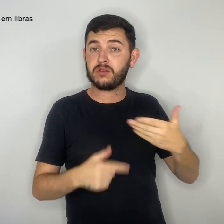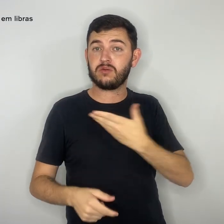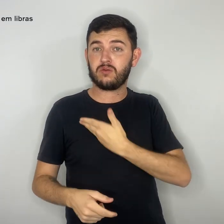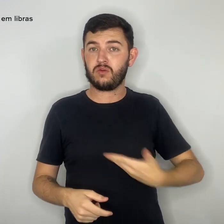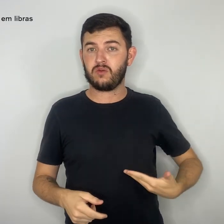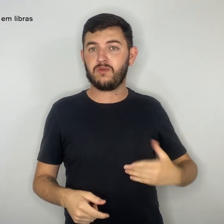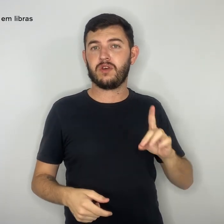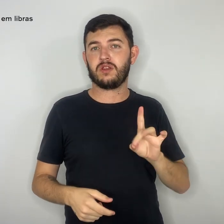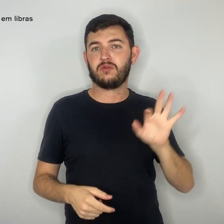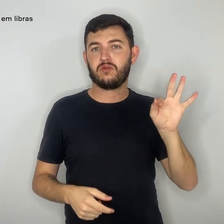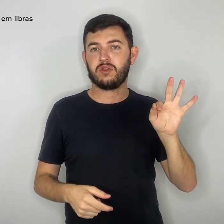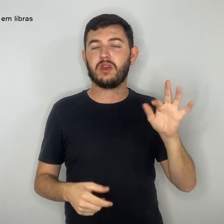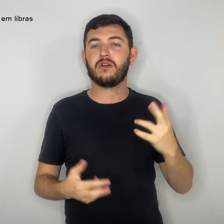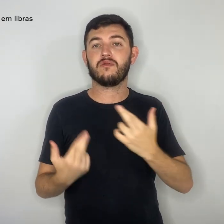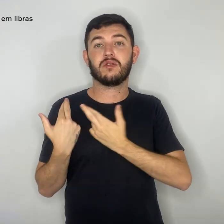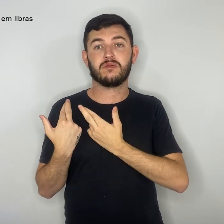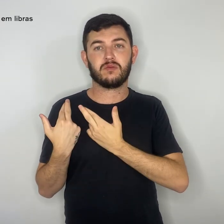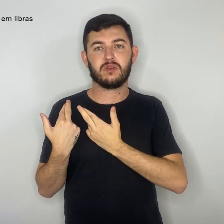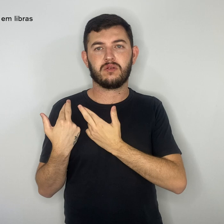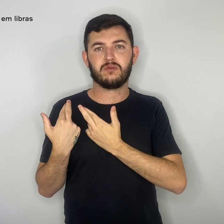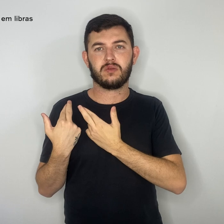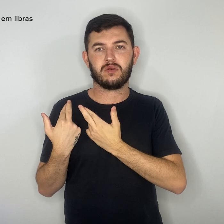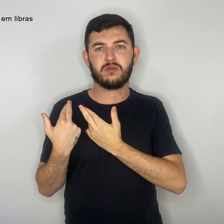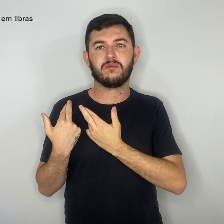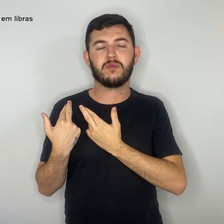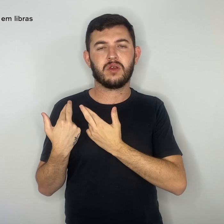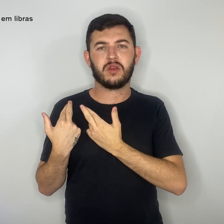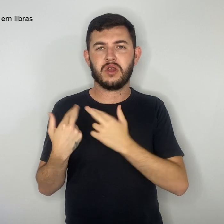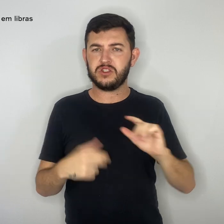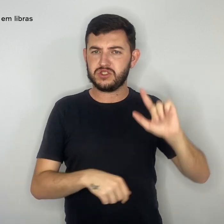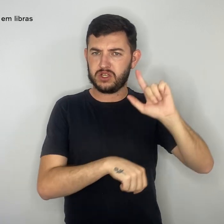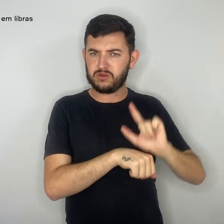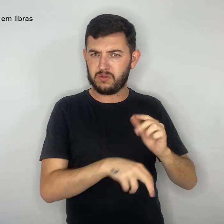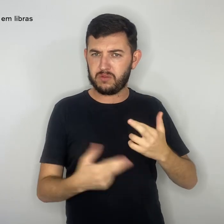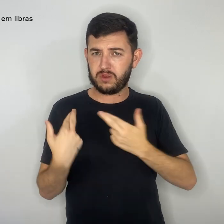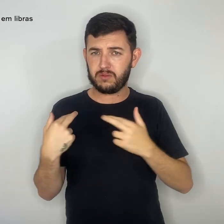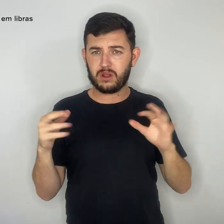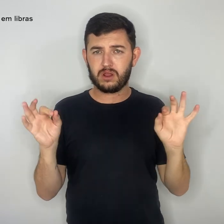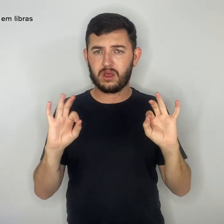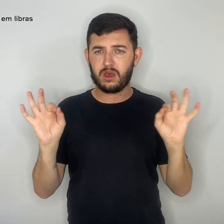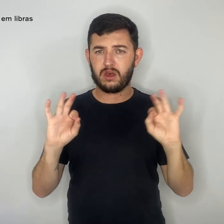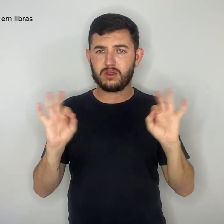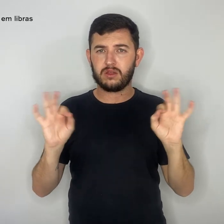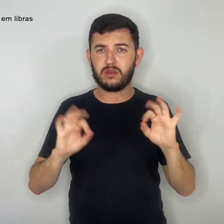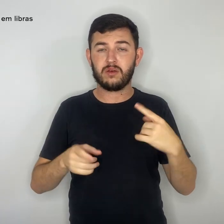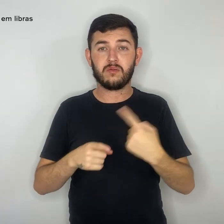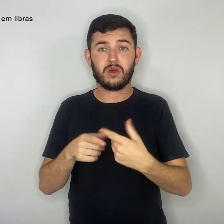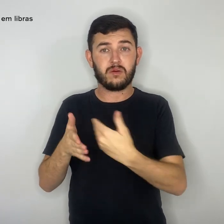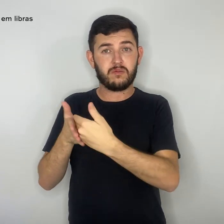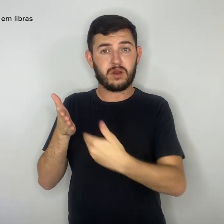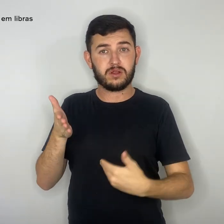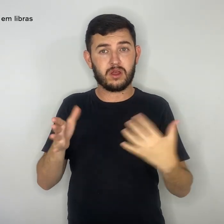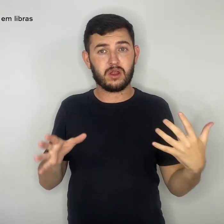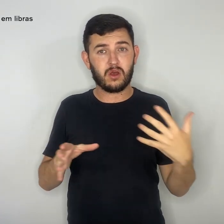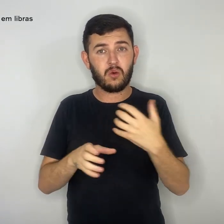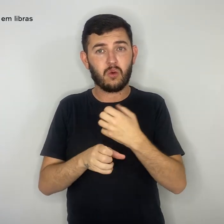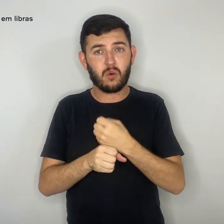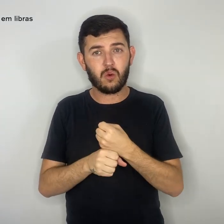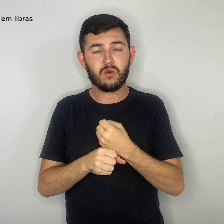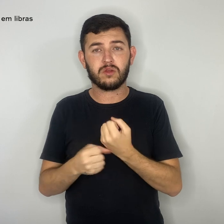Federal e não dos gestores, porque as prestações de contas foram todas entregues em